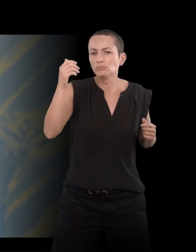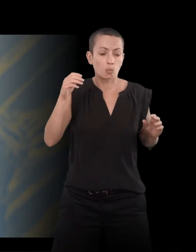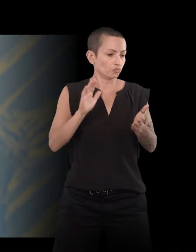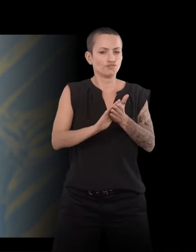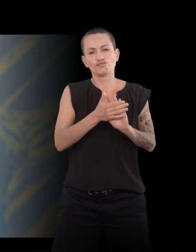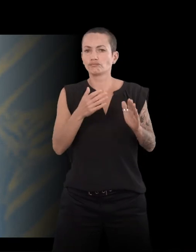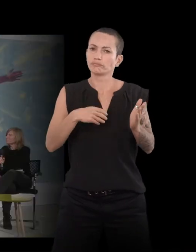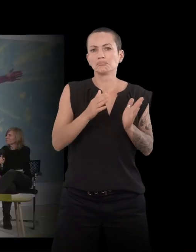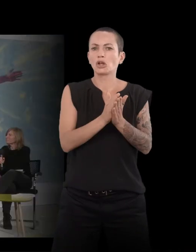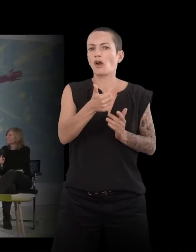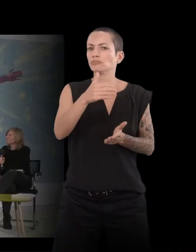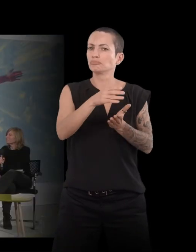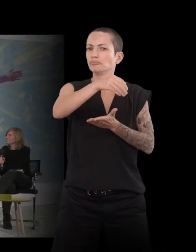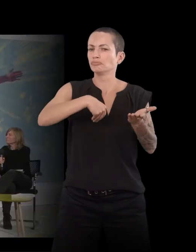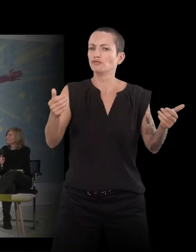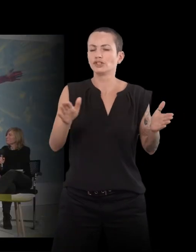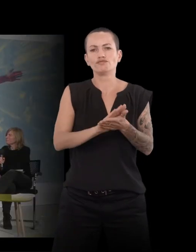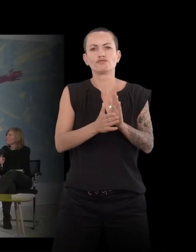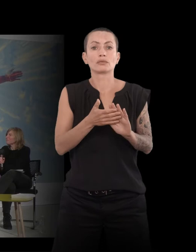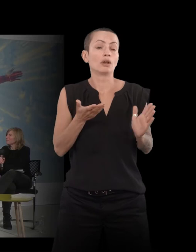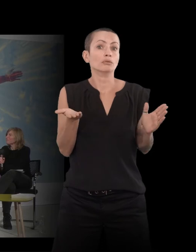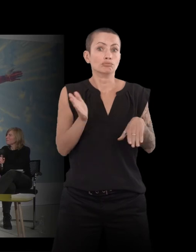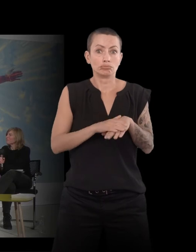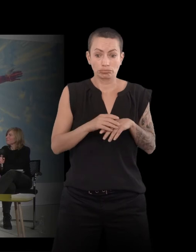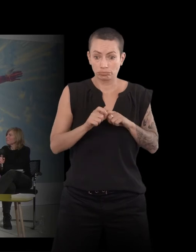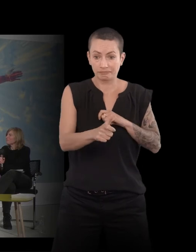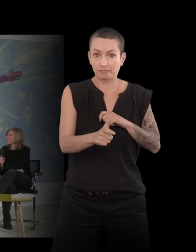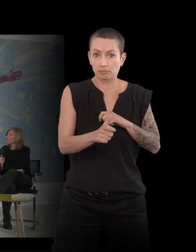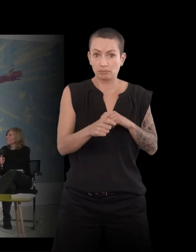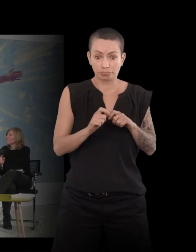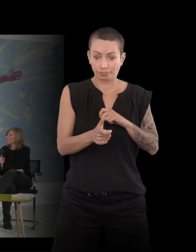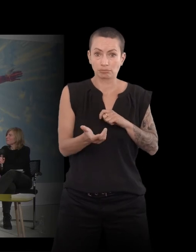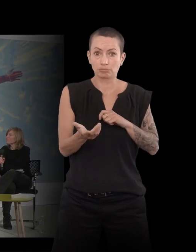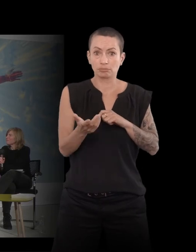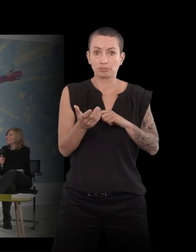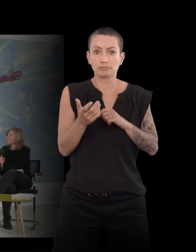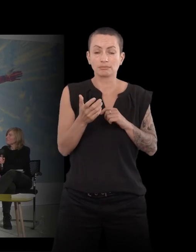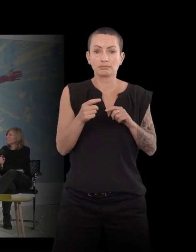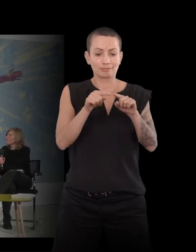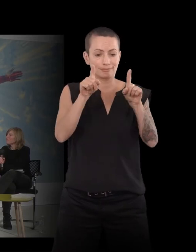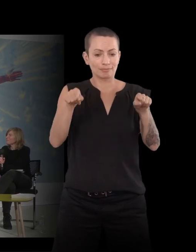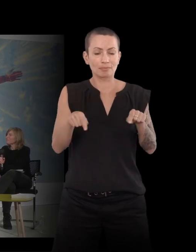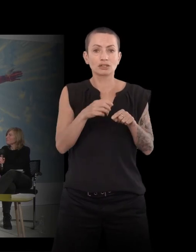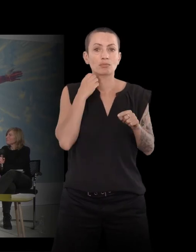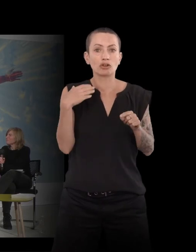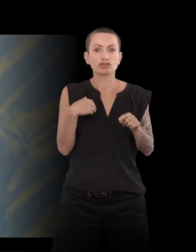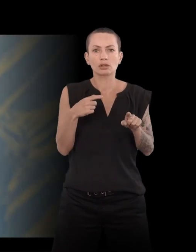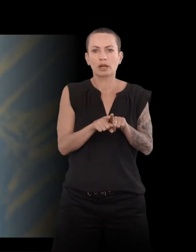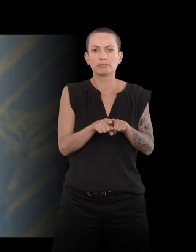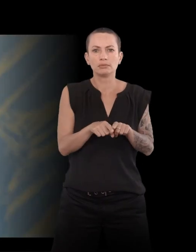en fait, très peu de temps après, cette fameuse page blanche, elle était là, elle me demandait que je m'occupe